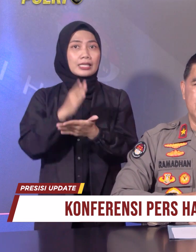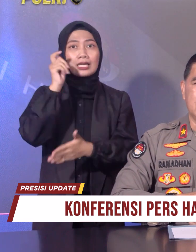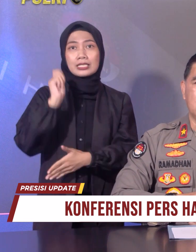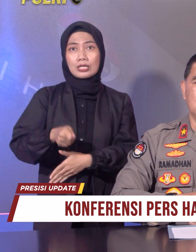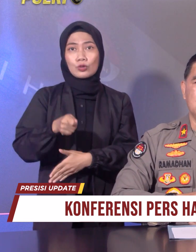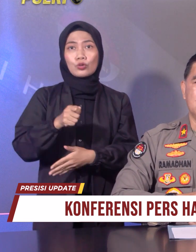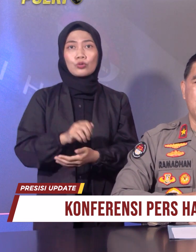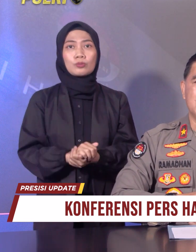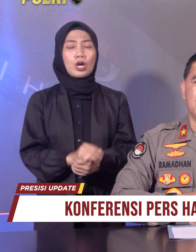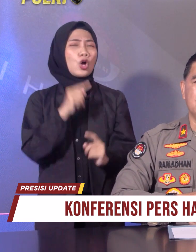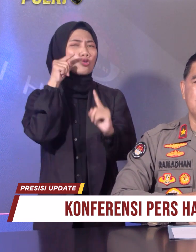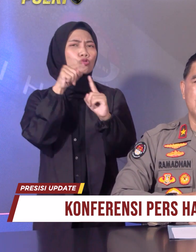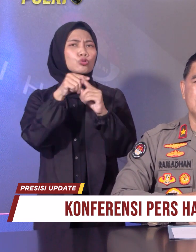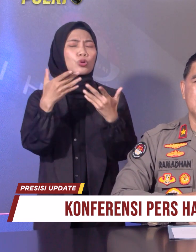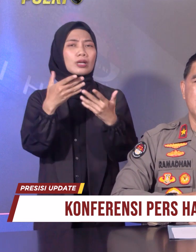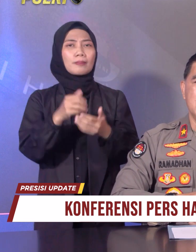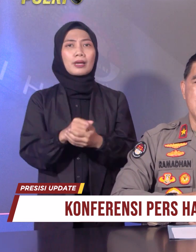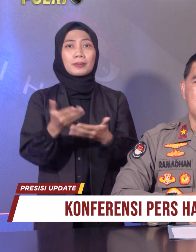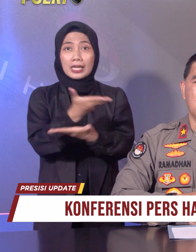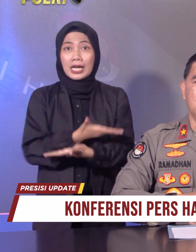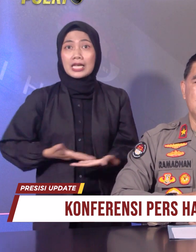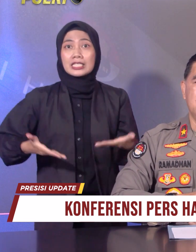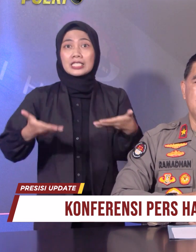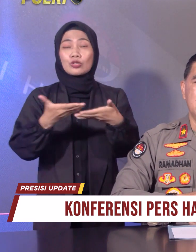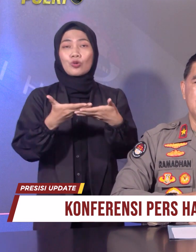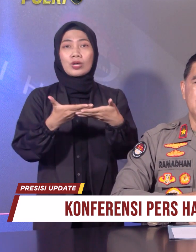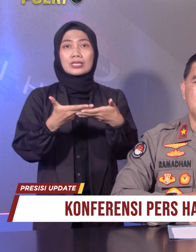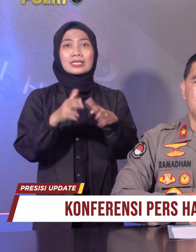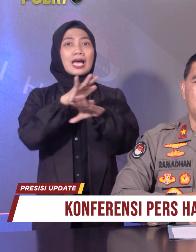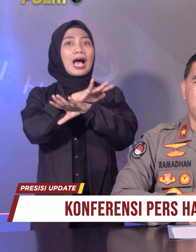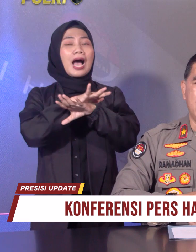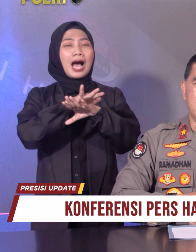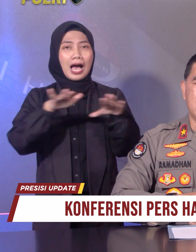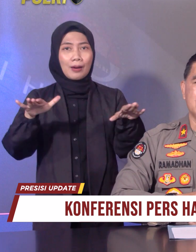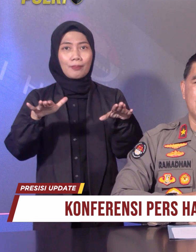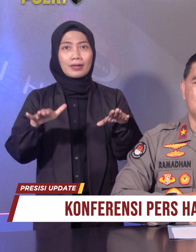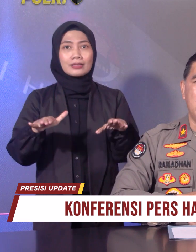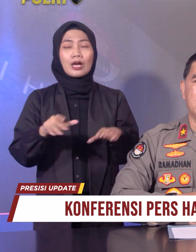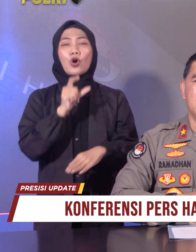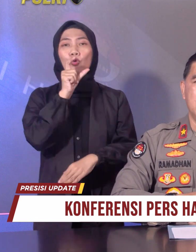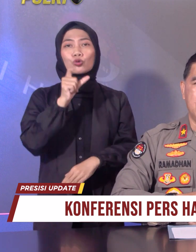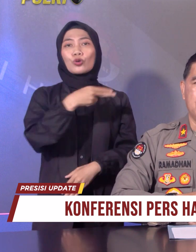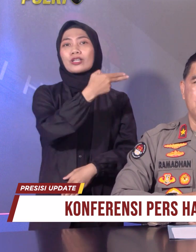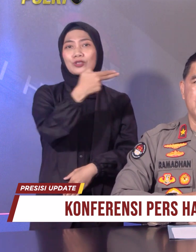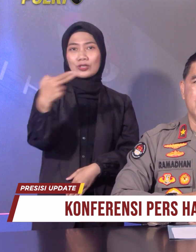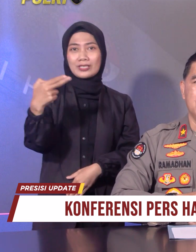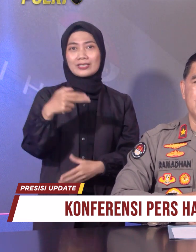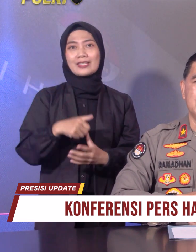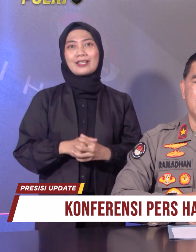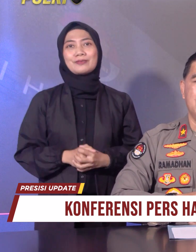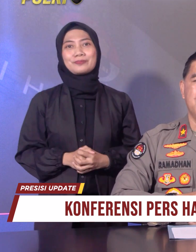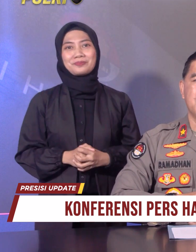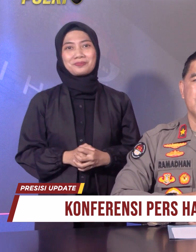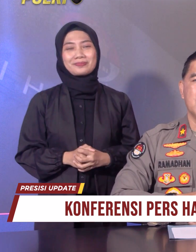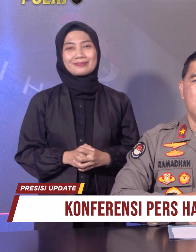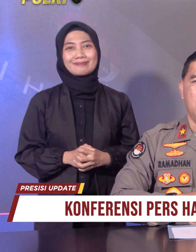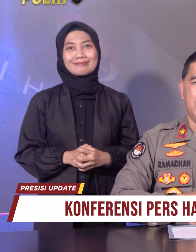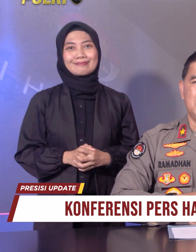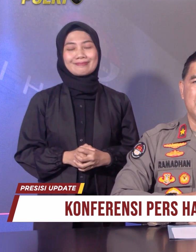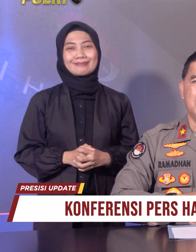sehingga terwujud situasi kamtipmas yang kondusif di seluruh wilayah kesatuan Republik Indonesia.